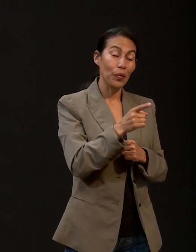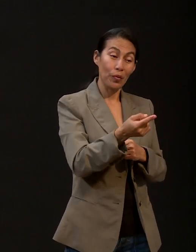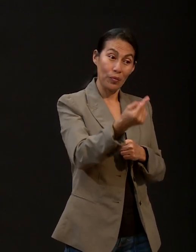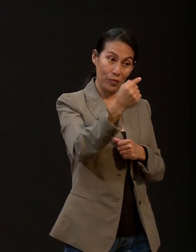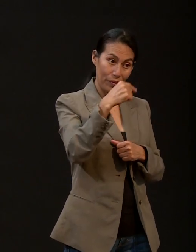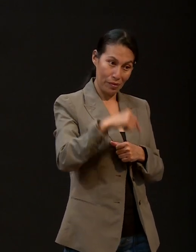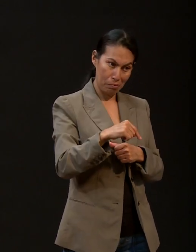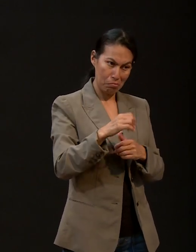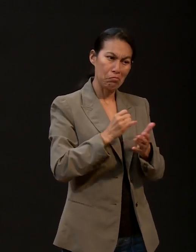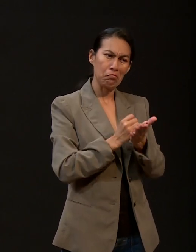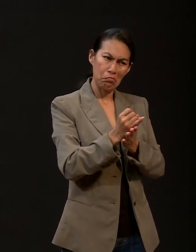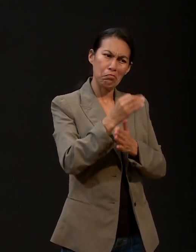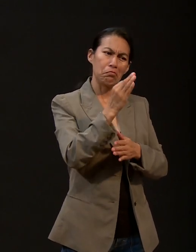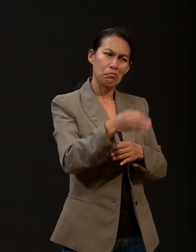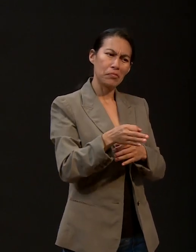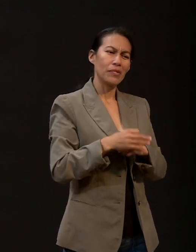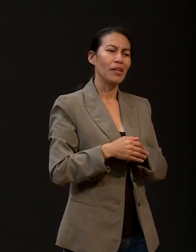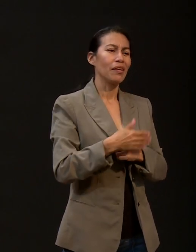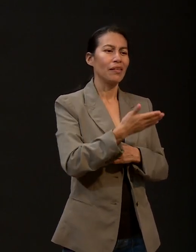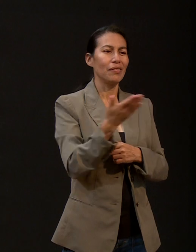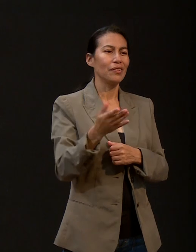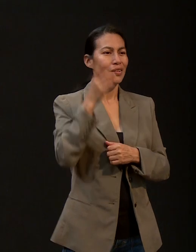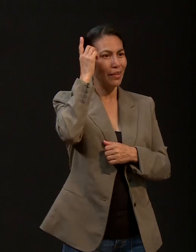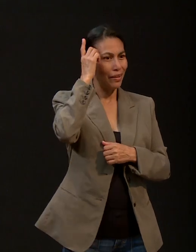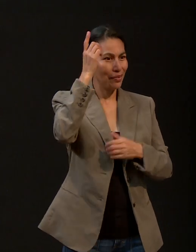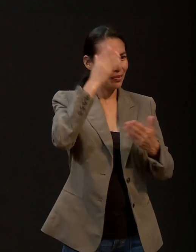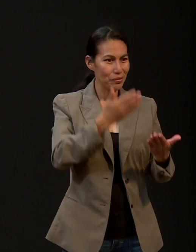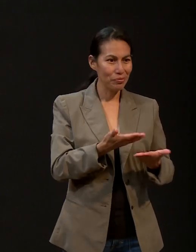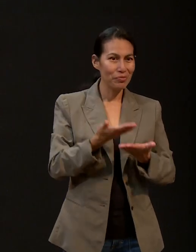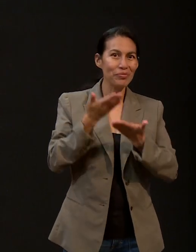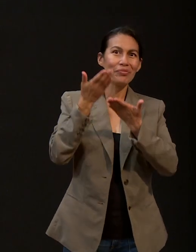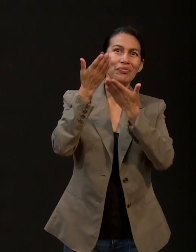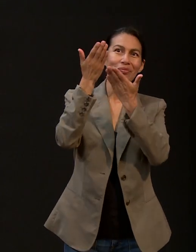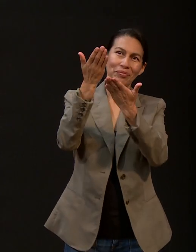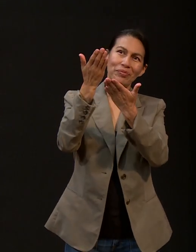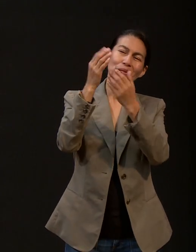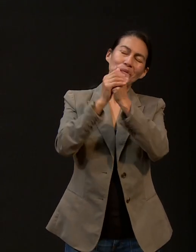atreverte a glorificar el nombre de Dios delante de todos nuestros amigos y amigas.